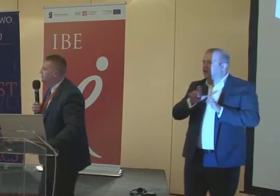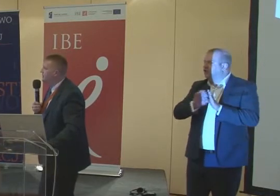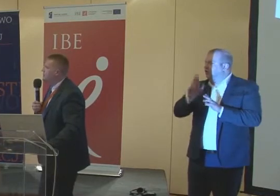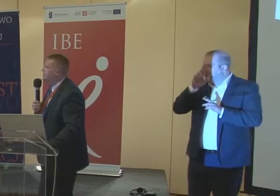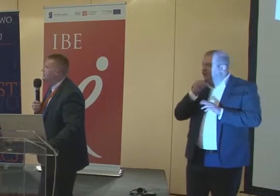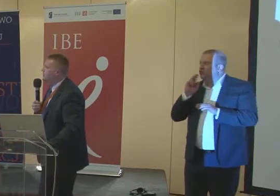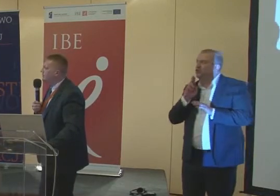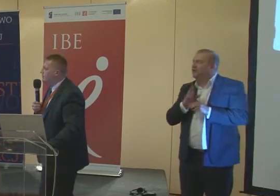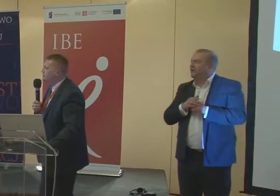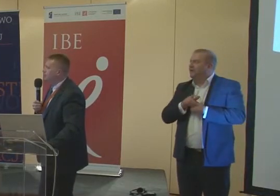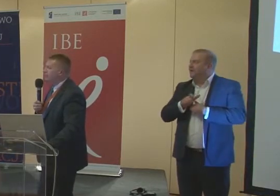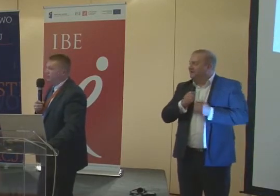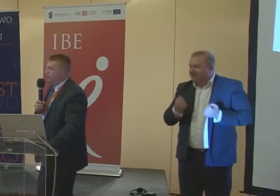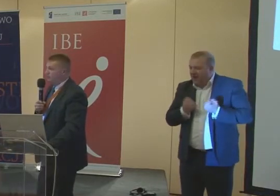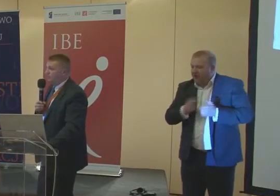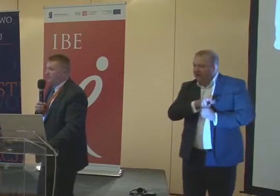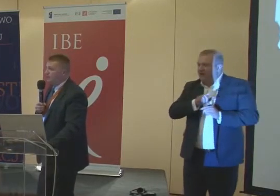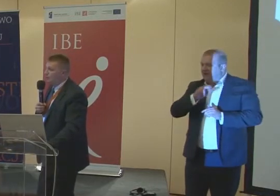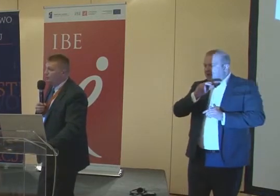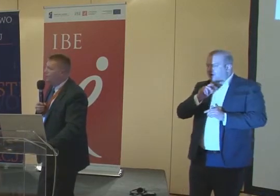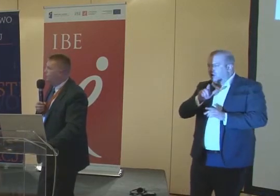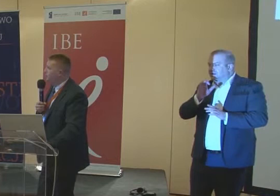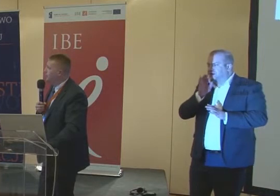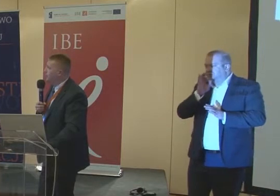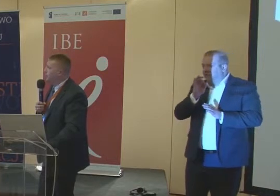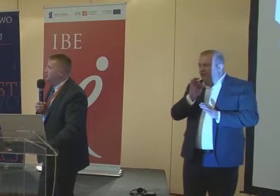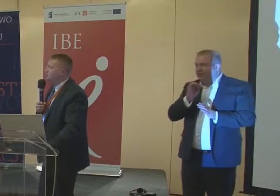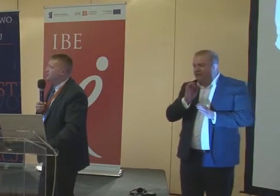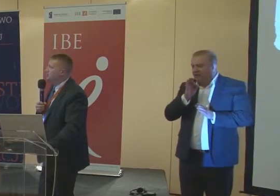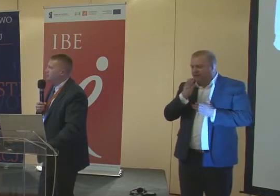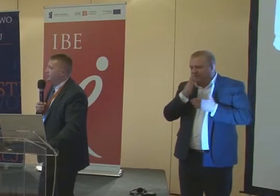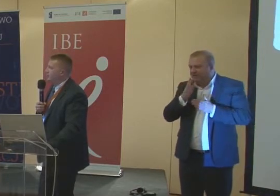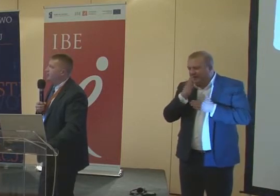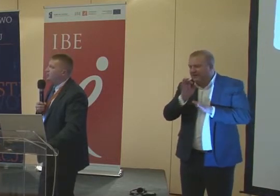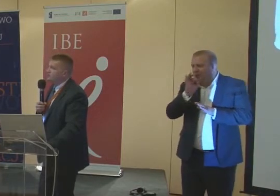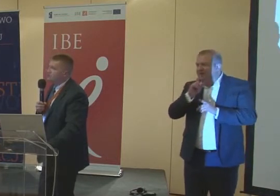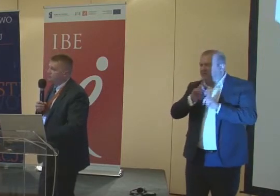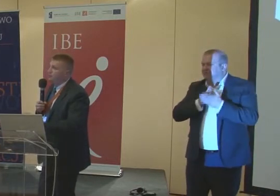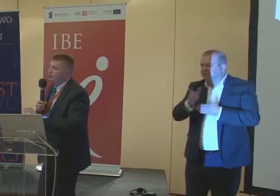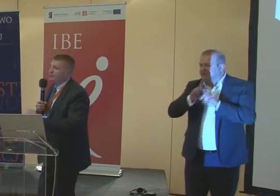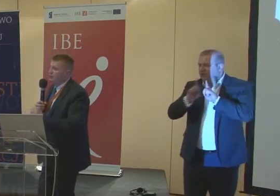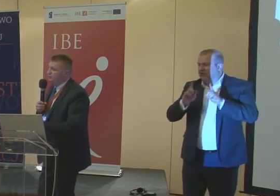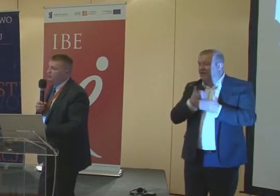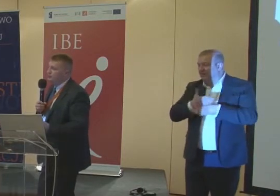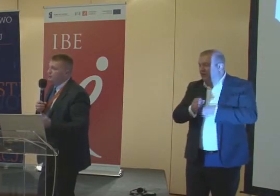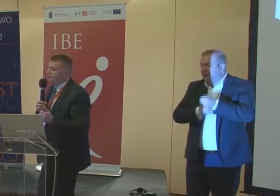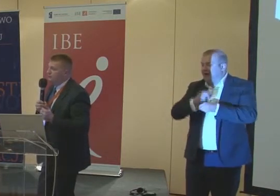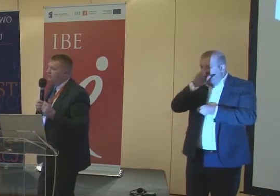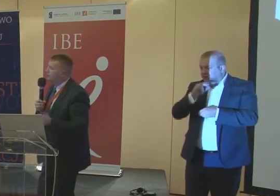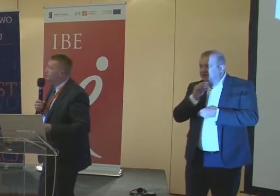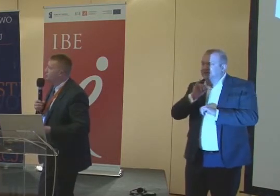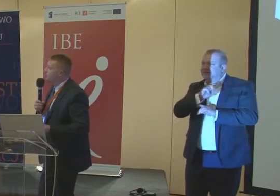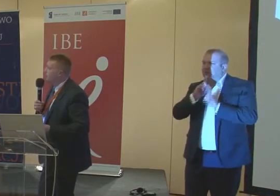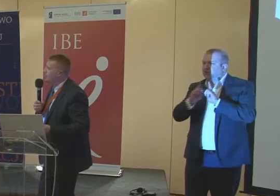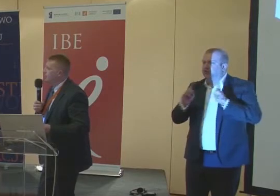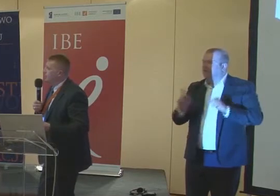i widowym, zaangażowanie oraz wykazanie dobrej woli przez nauczyciela oraz współpraca rodzica,